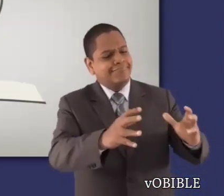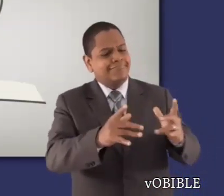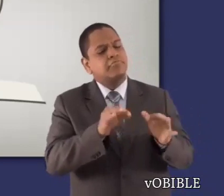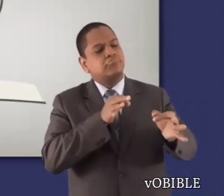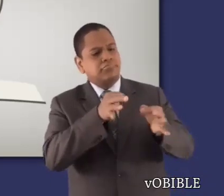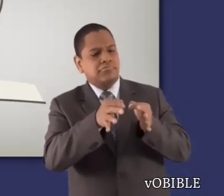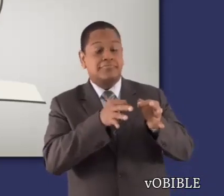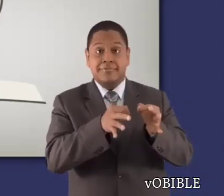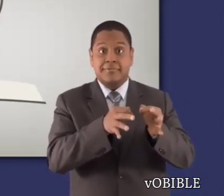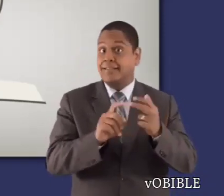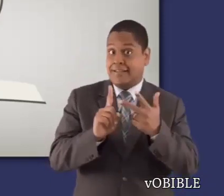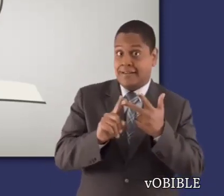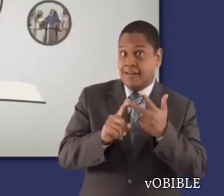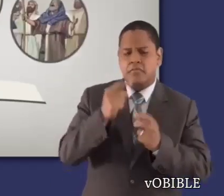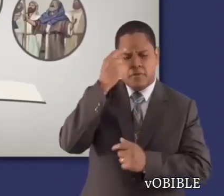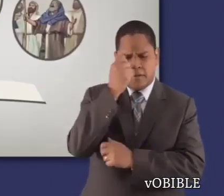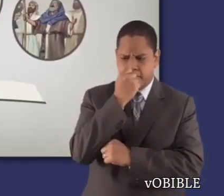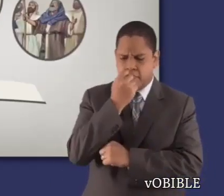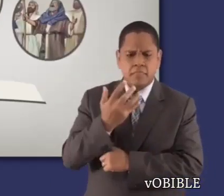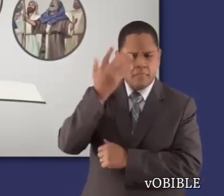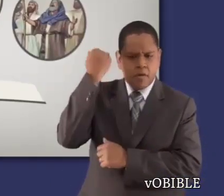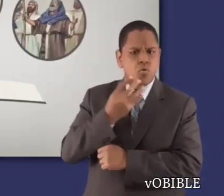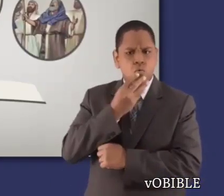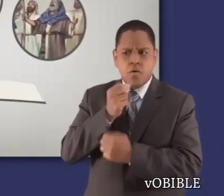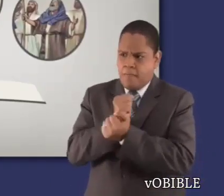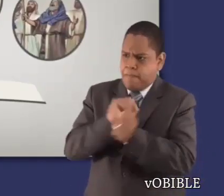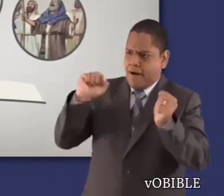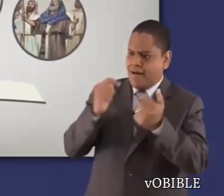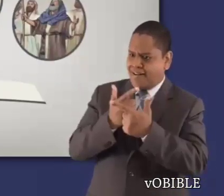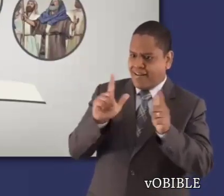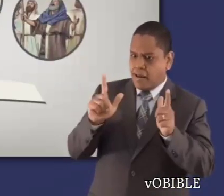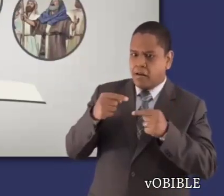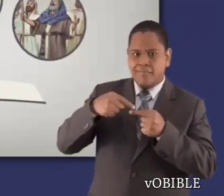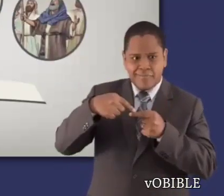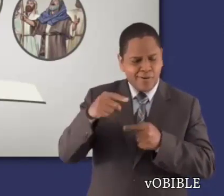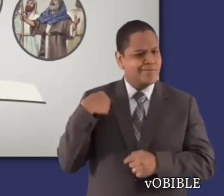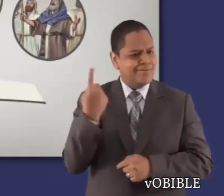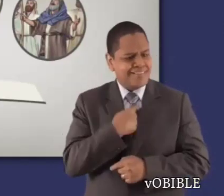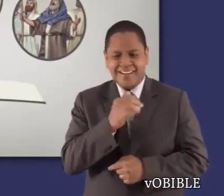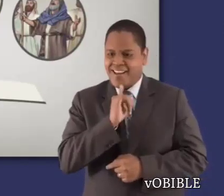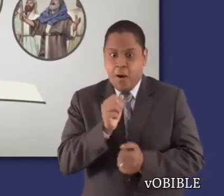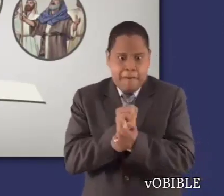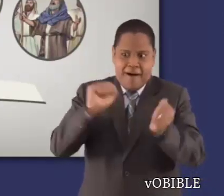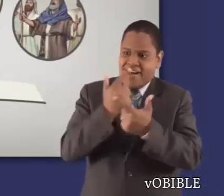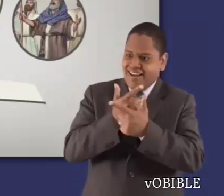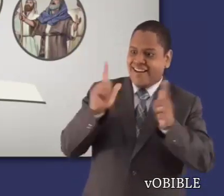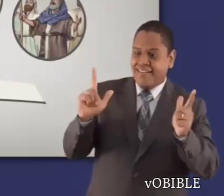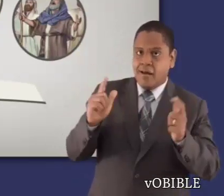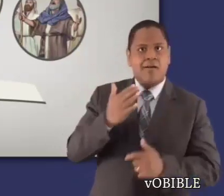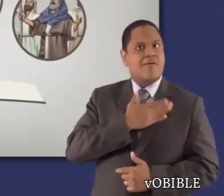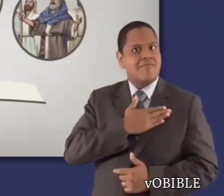gente humilde y mansa. Y piensen que la liberación de Israel fortalece nuestra fe en la